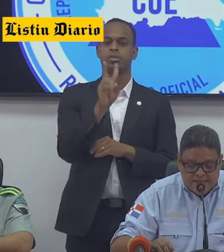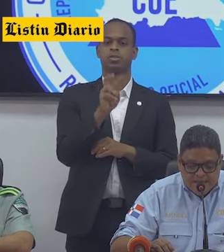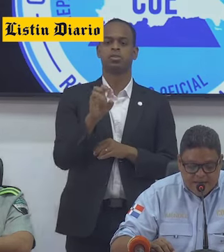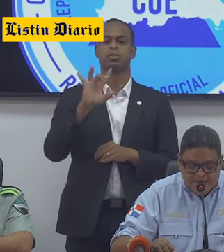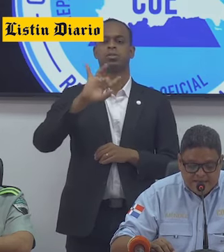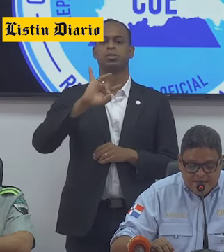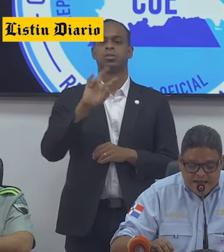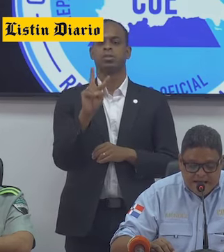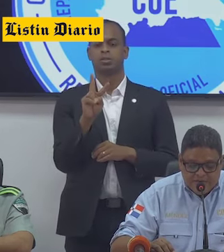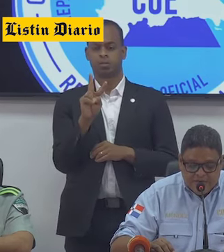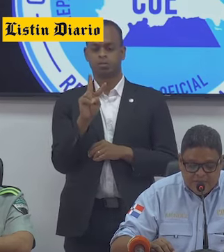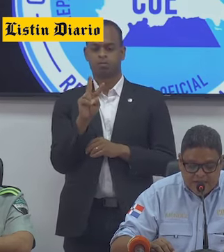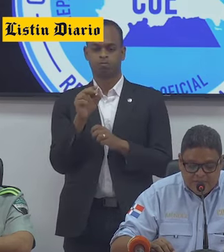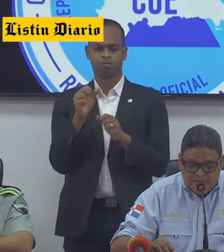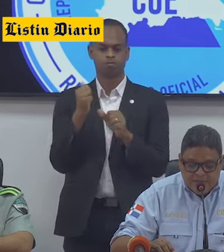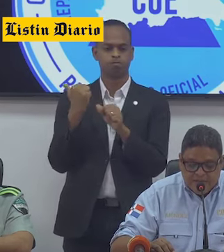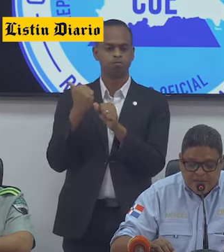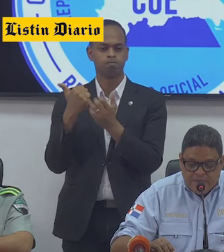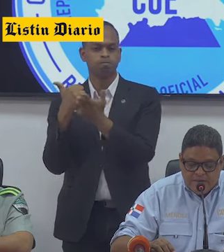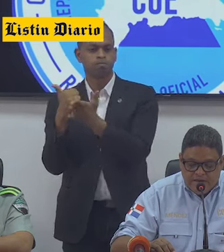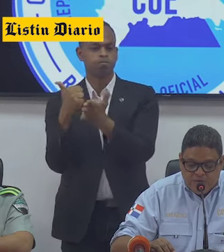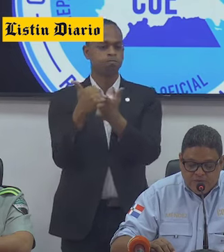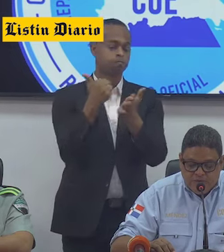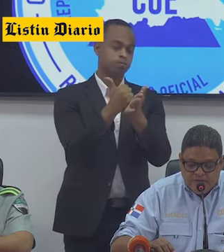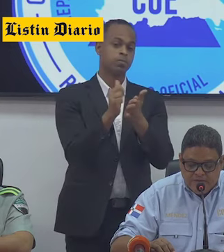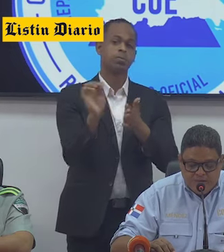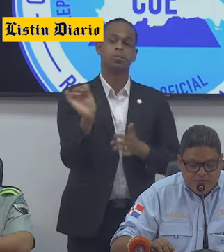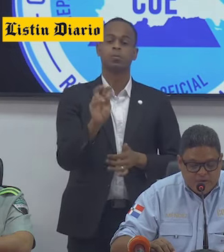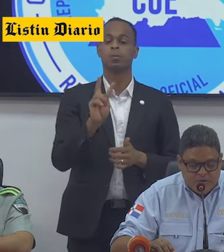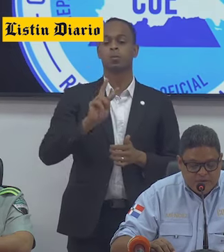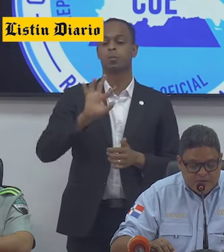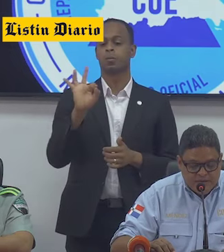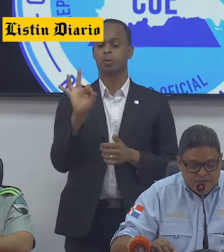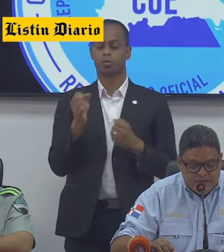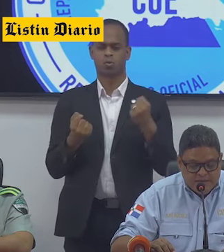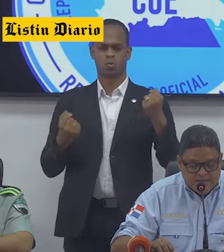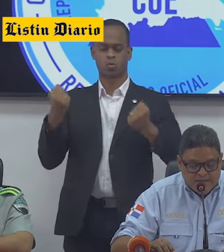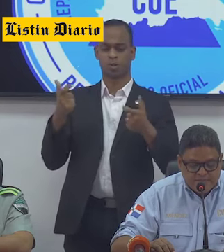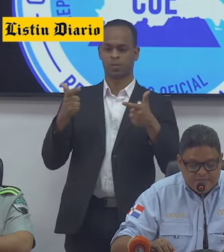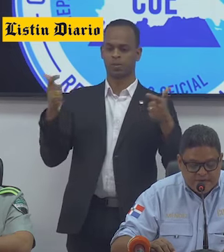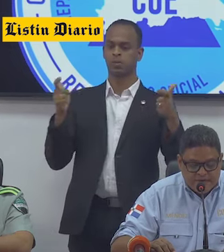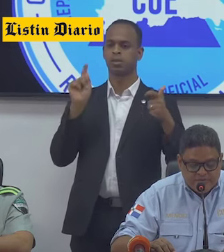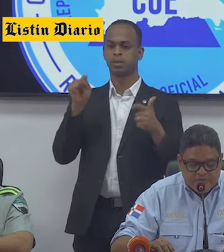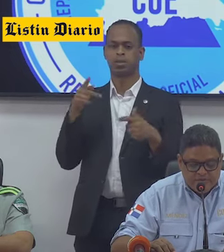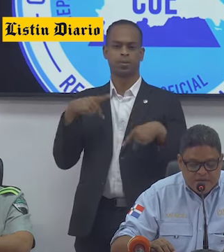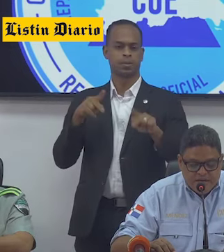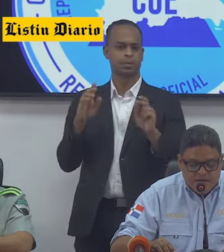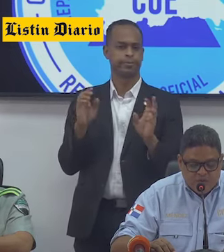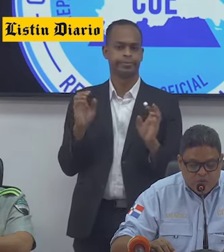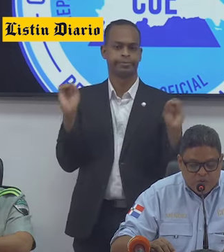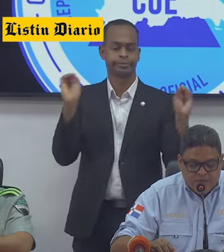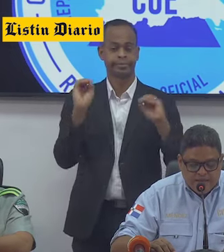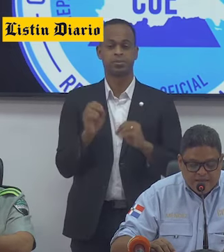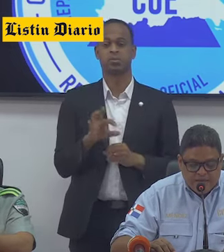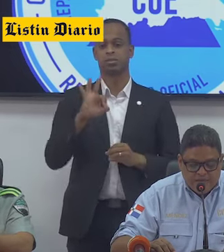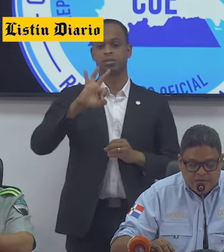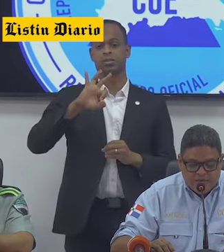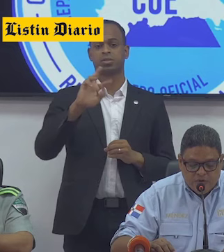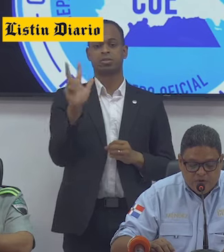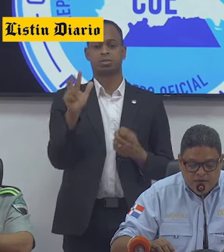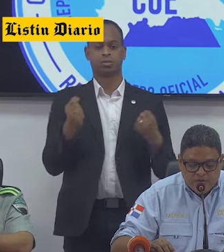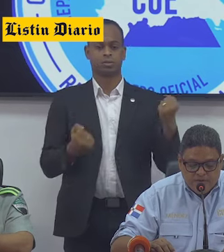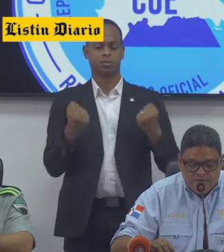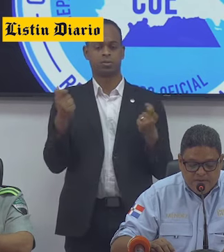asistencias viales al ciudadano. También retuvo 29 vehículos pesados por transitar sin permiso. Retuvo 93